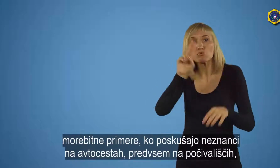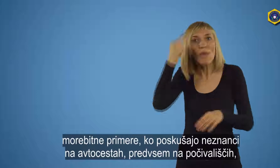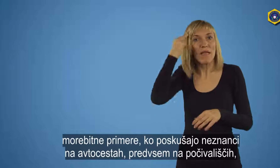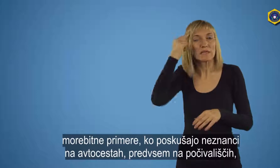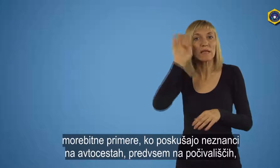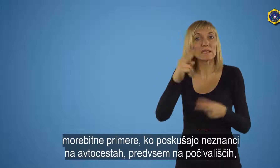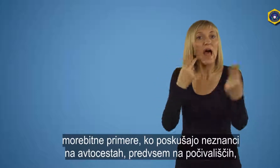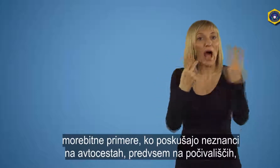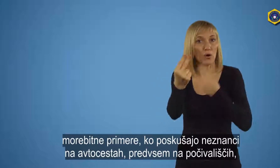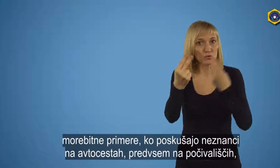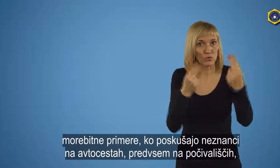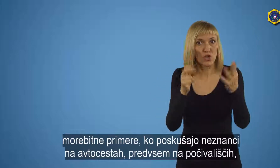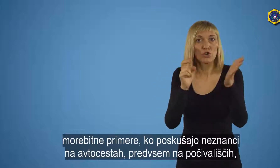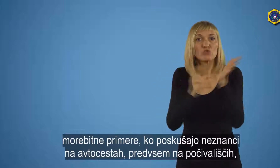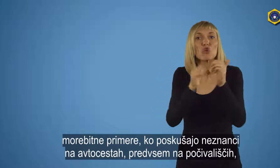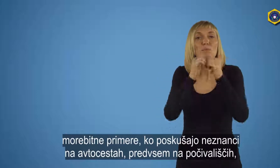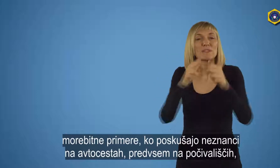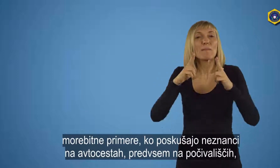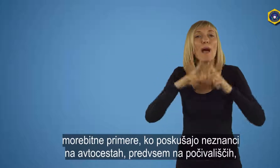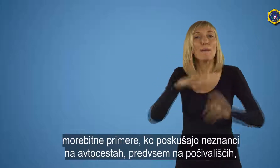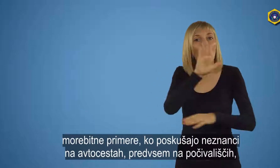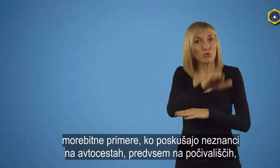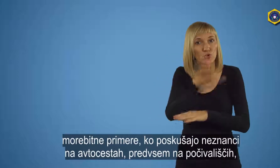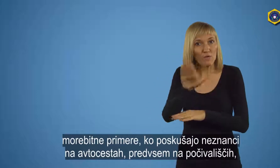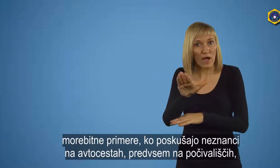predvsem na počivališčih, z nami navezati stik.